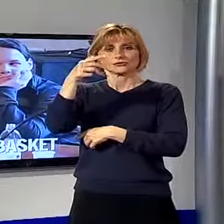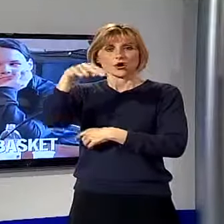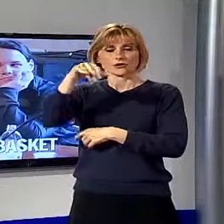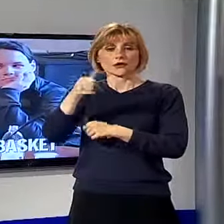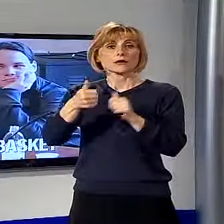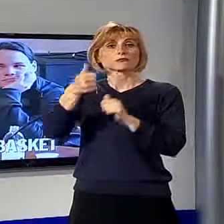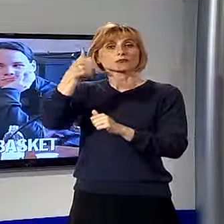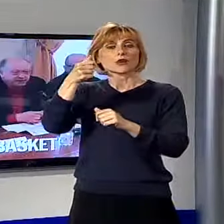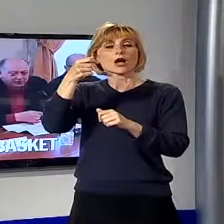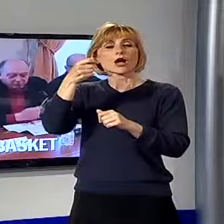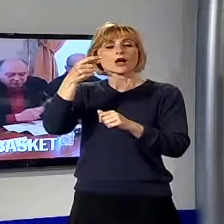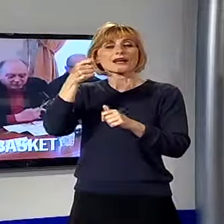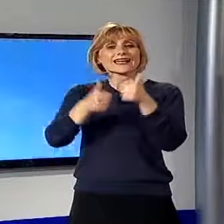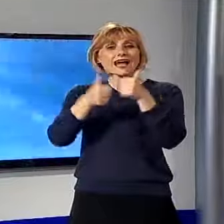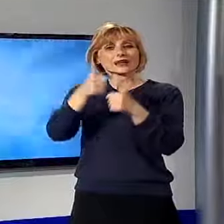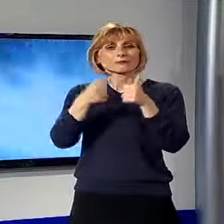agli europei 2015.